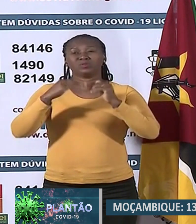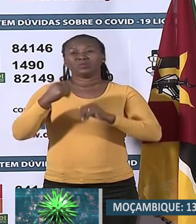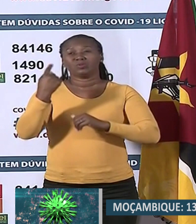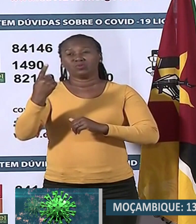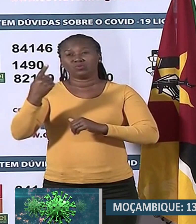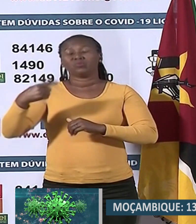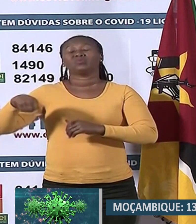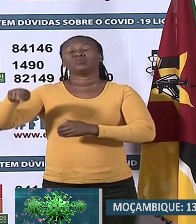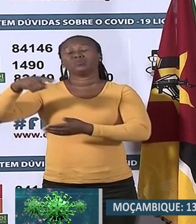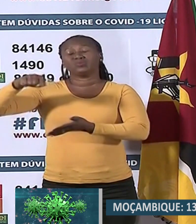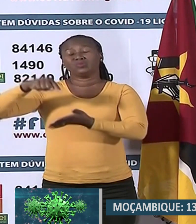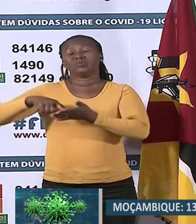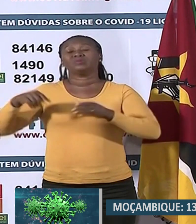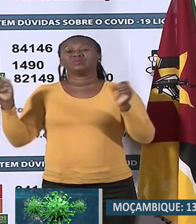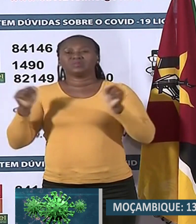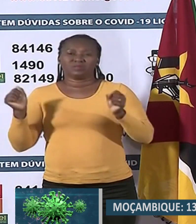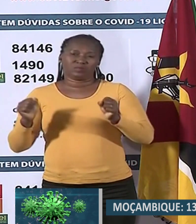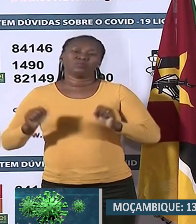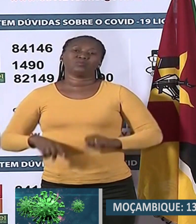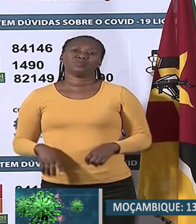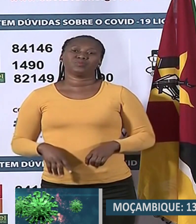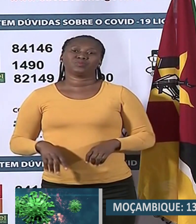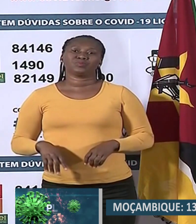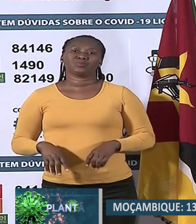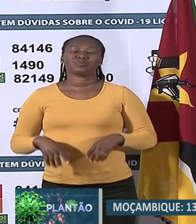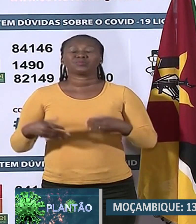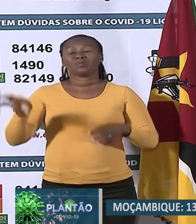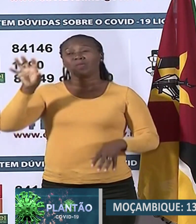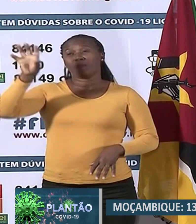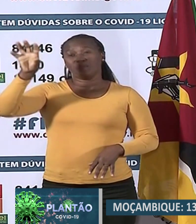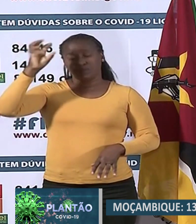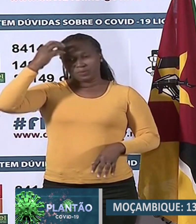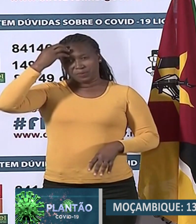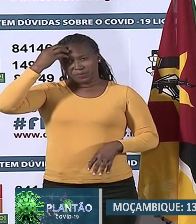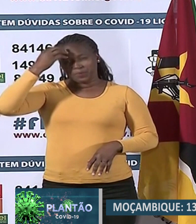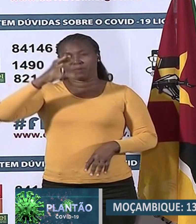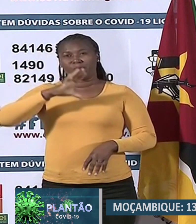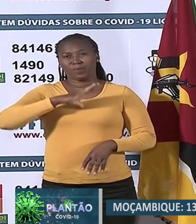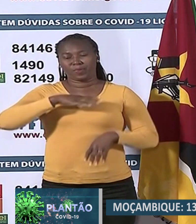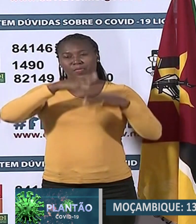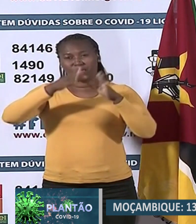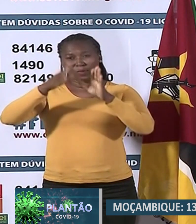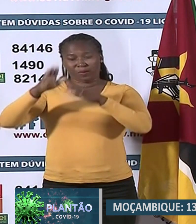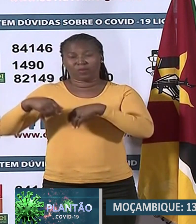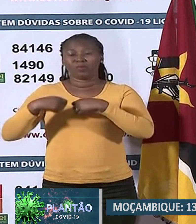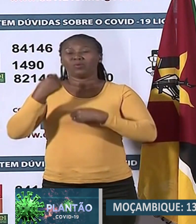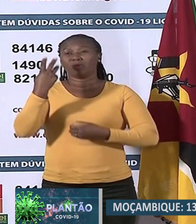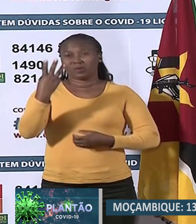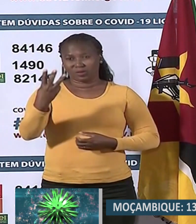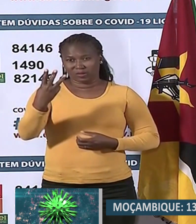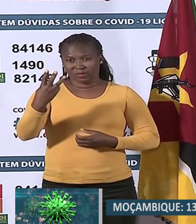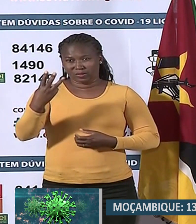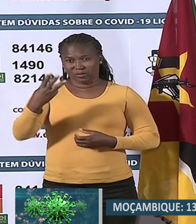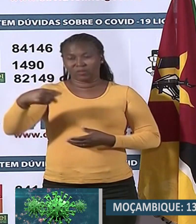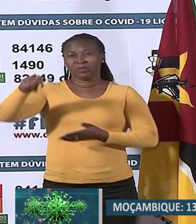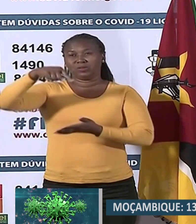sanitária. Em província de Maputo, temos três casos, dois na